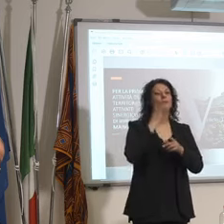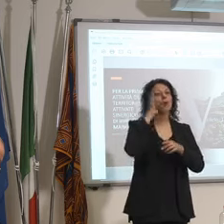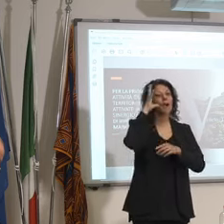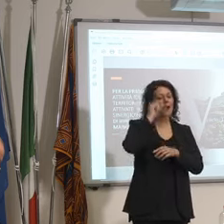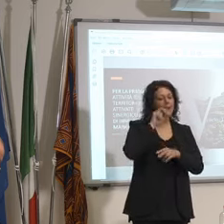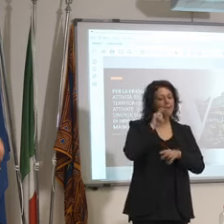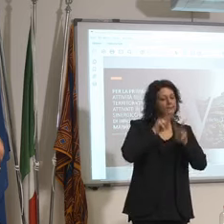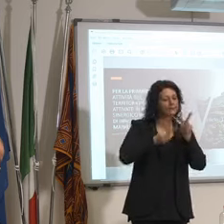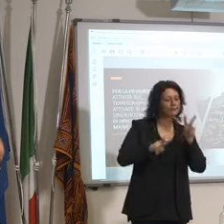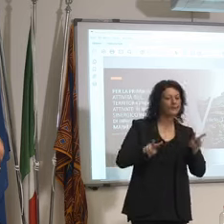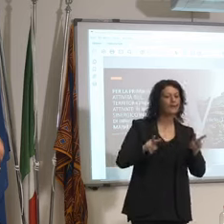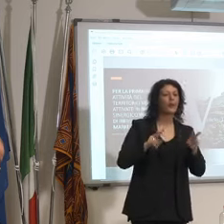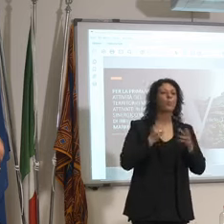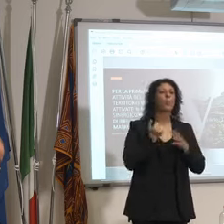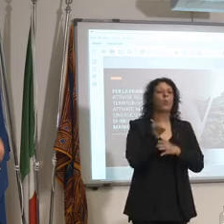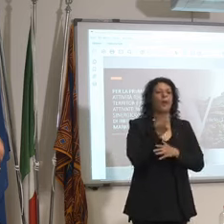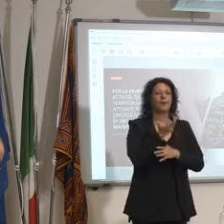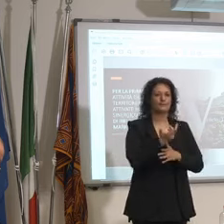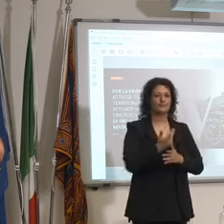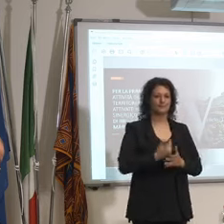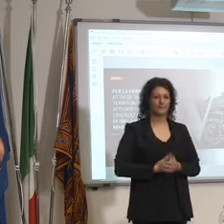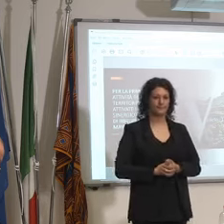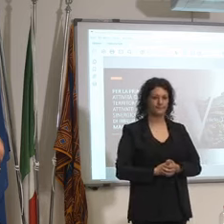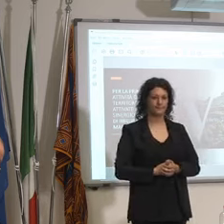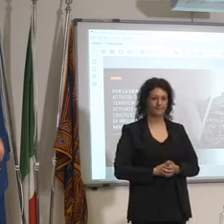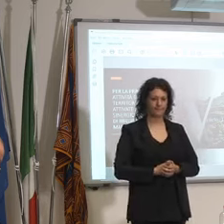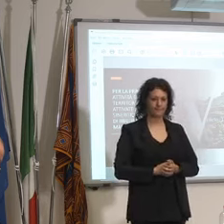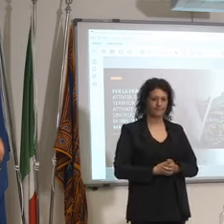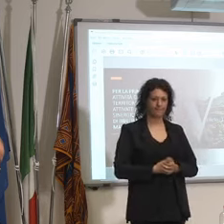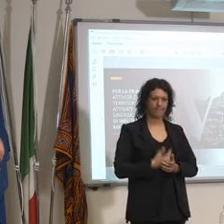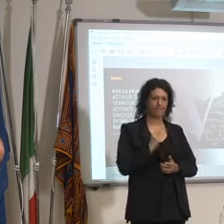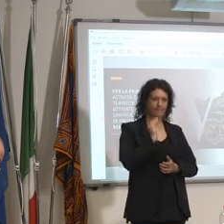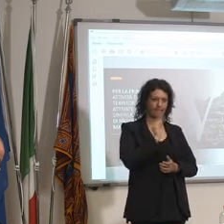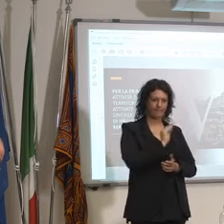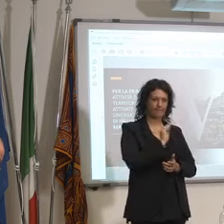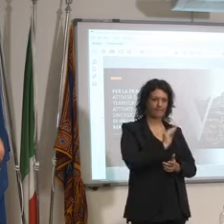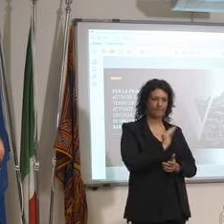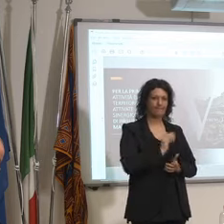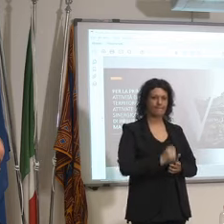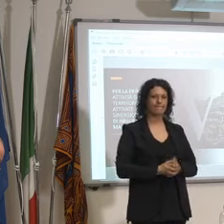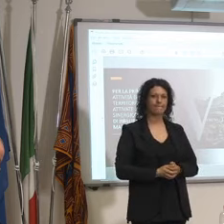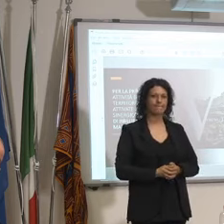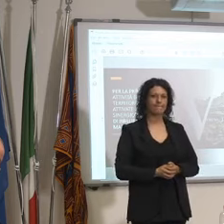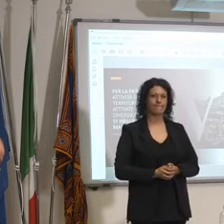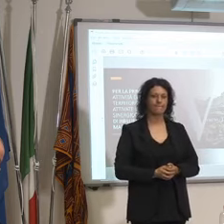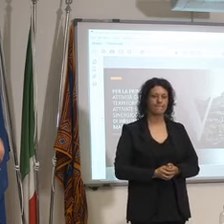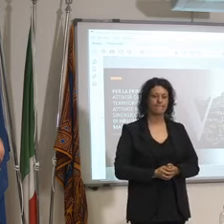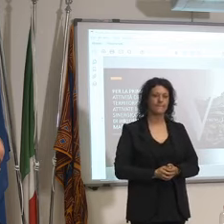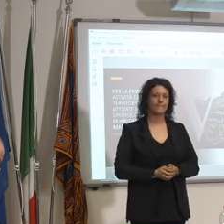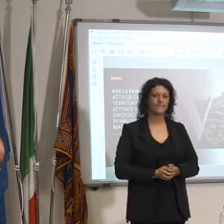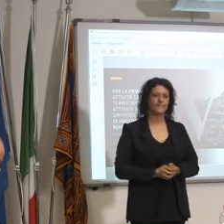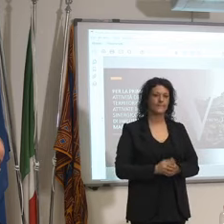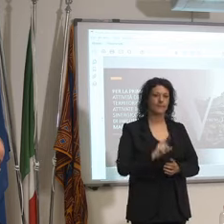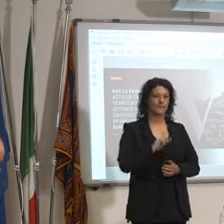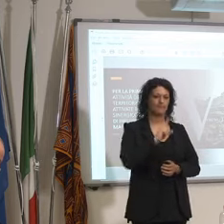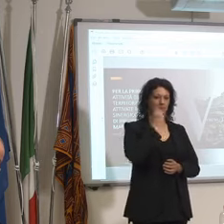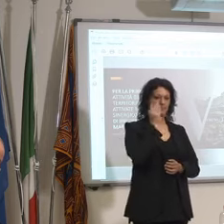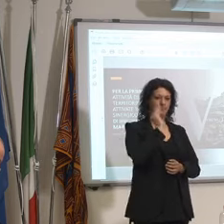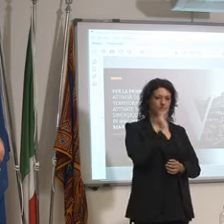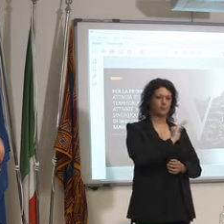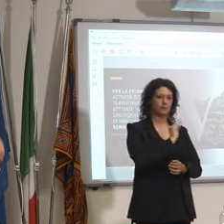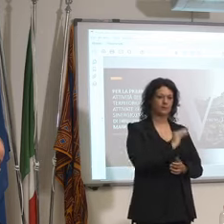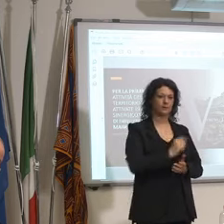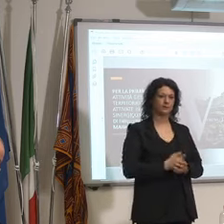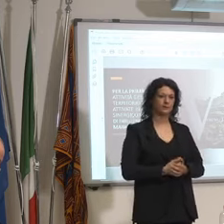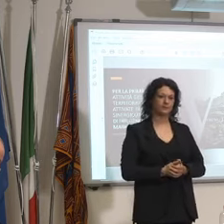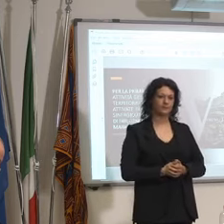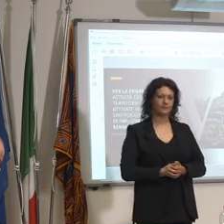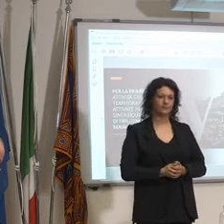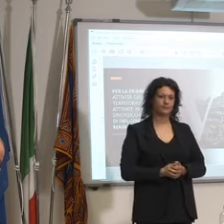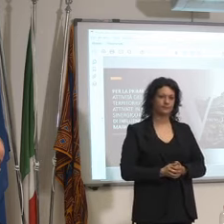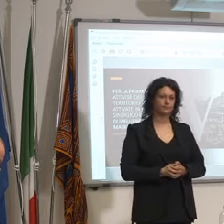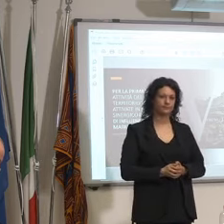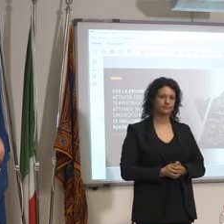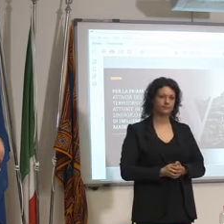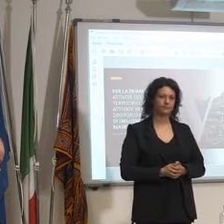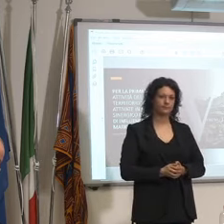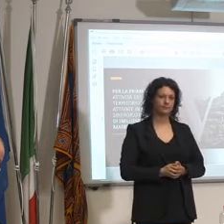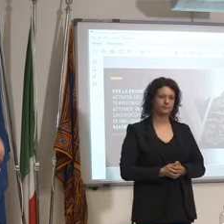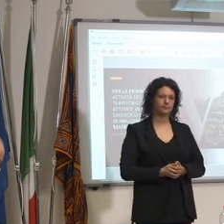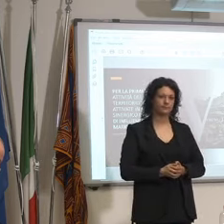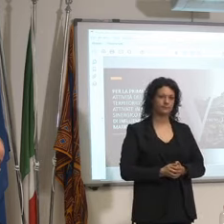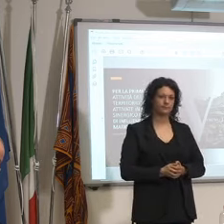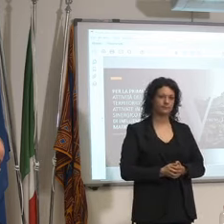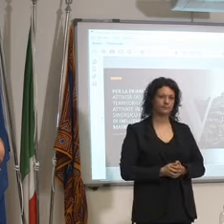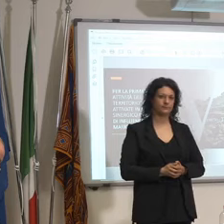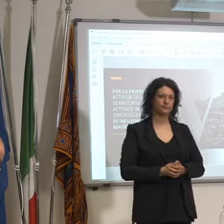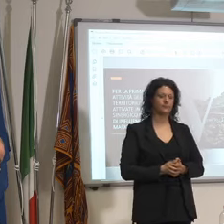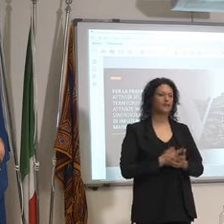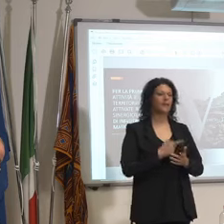in piedi ok poi due domande invece di prospettiva di tendenza la prima domanda è se quest'anno tutti aspetti più un